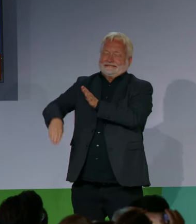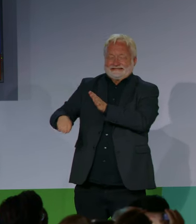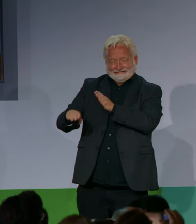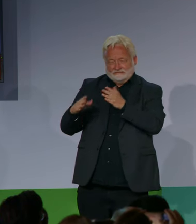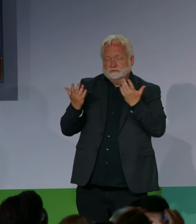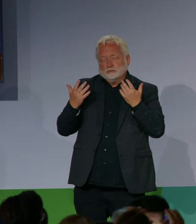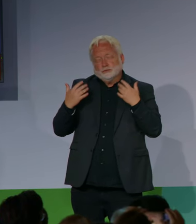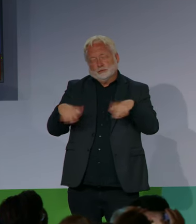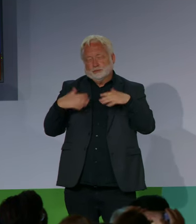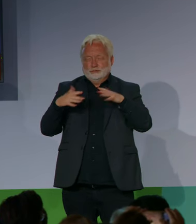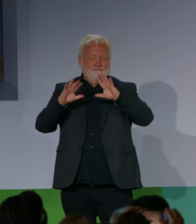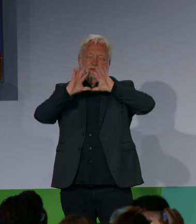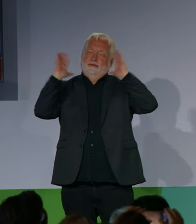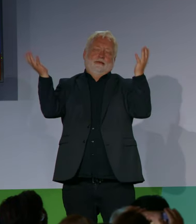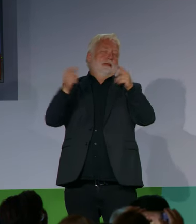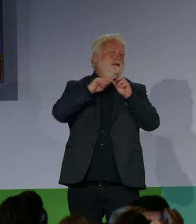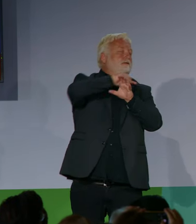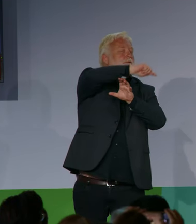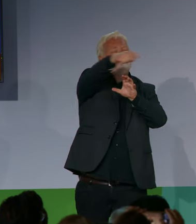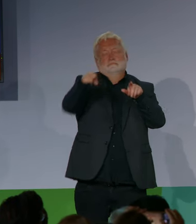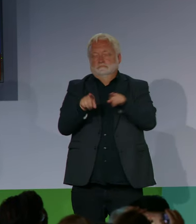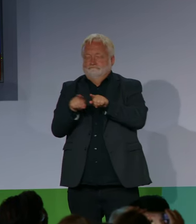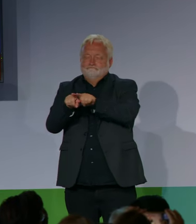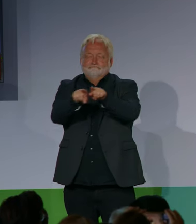Situation von Menschen mit Behinderung weltweit zu verbessern.